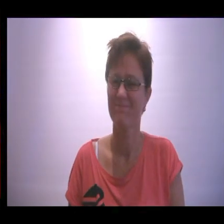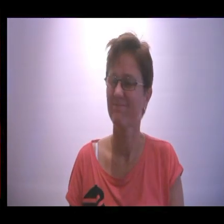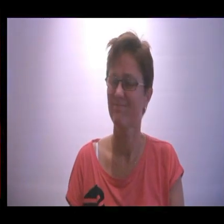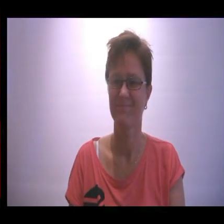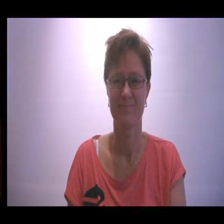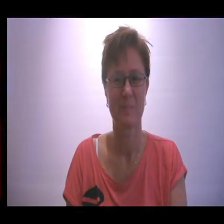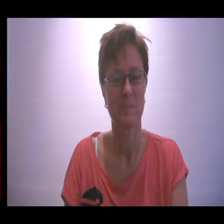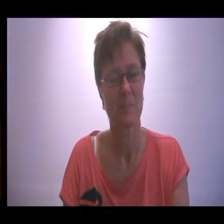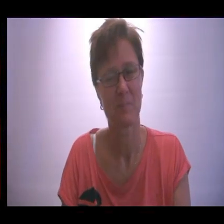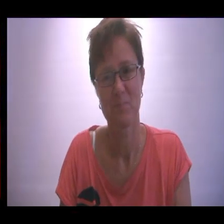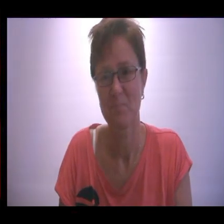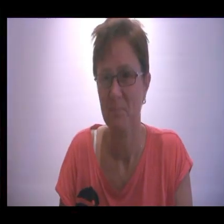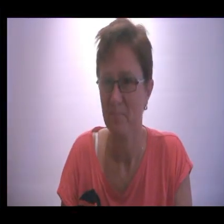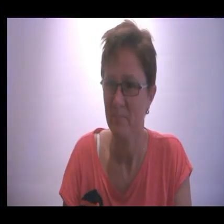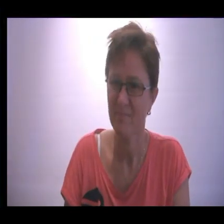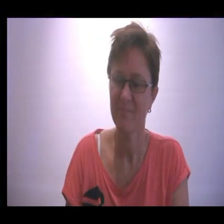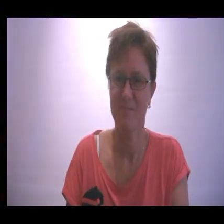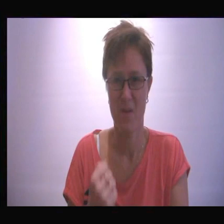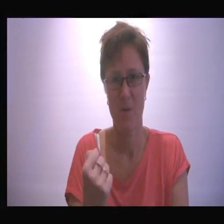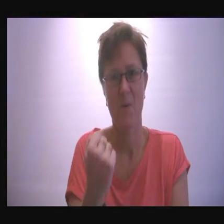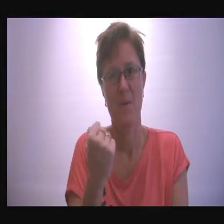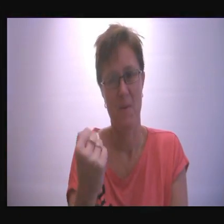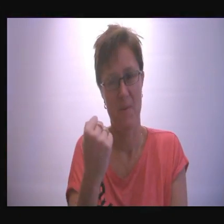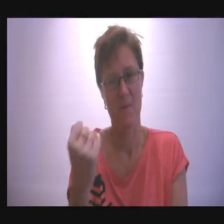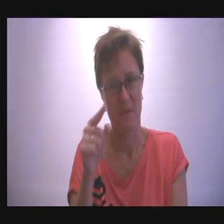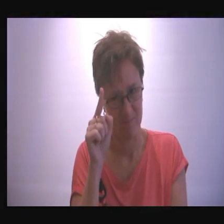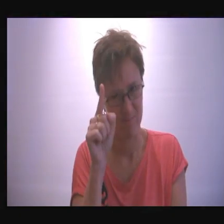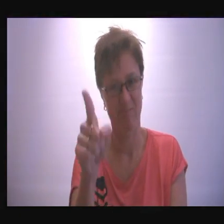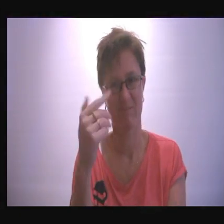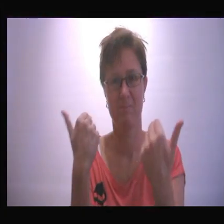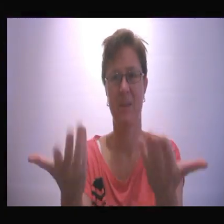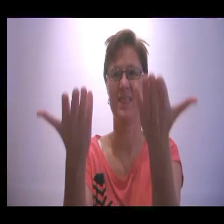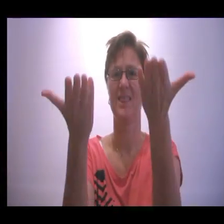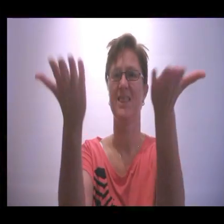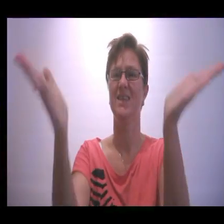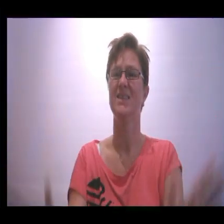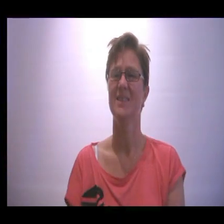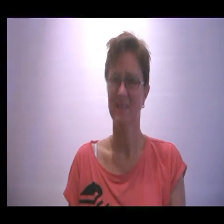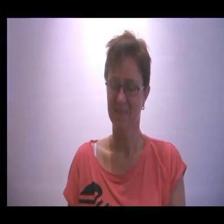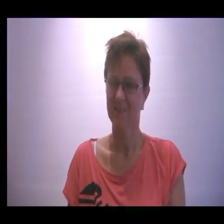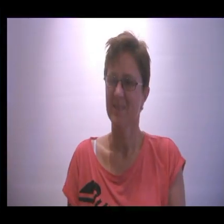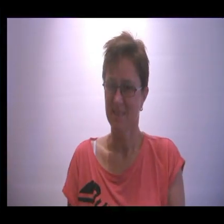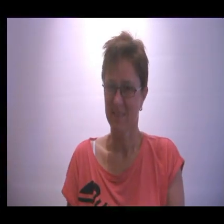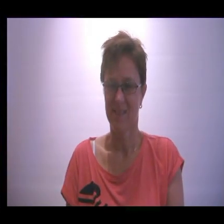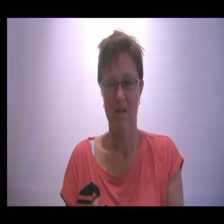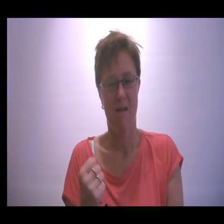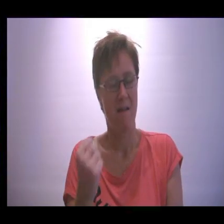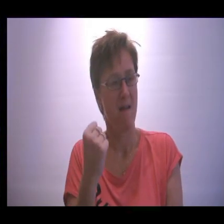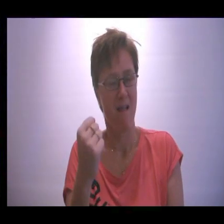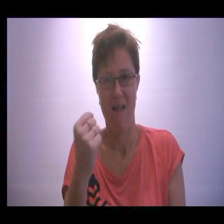geleden Je moet stiekem zijn Onvoorstelbaar Ja dat is wat je bent